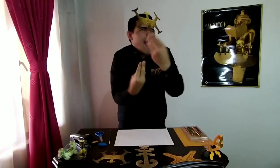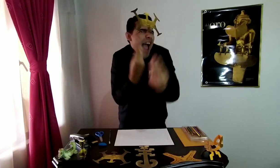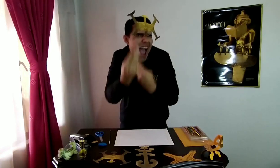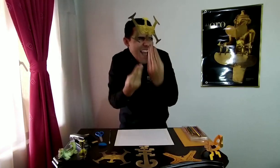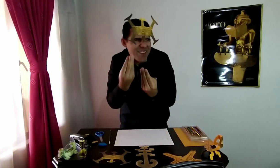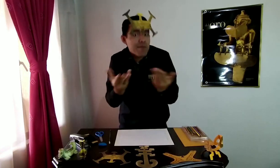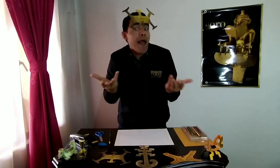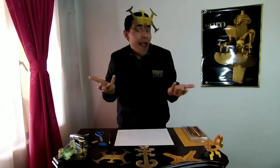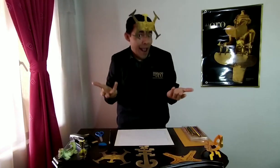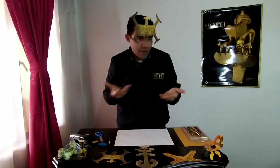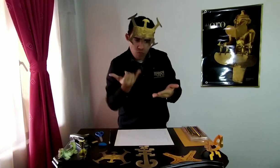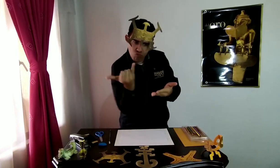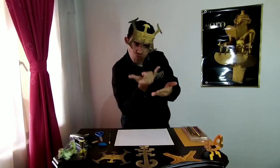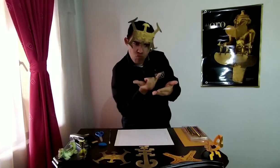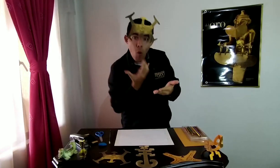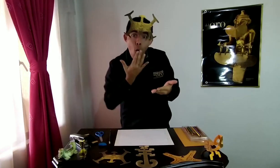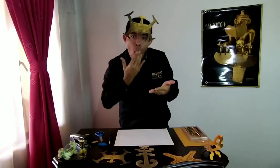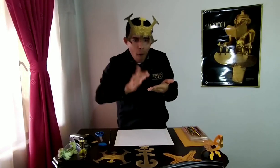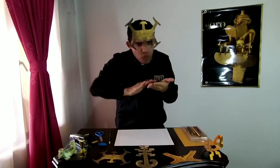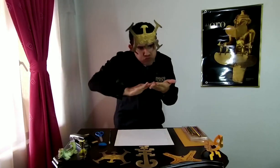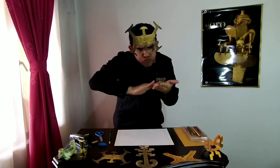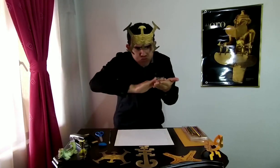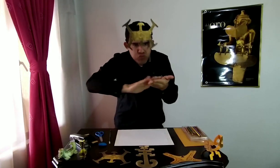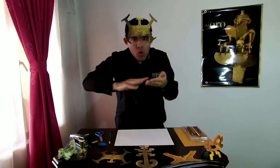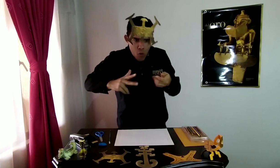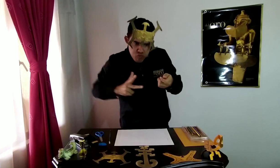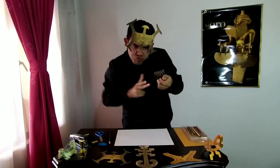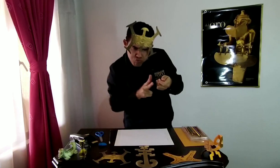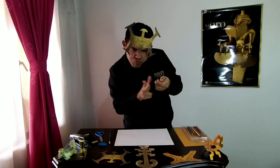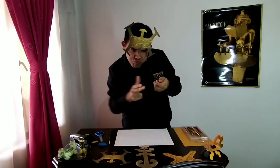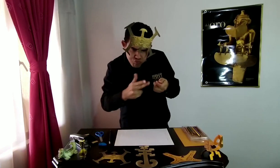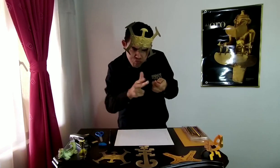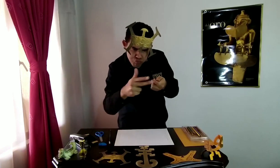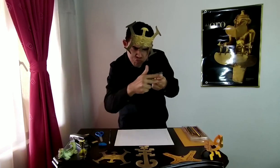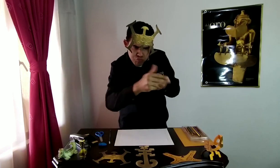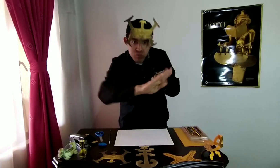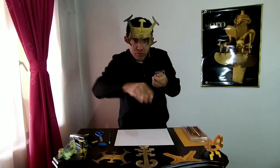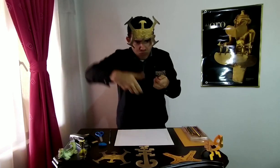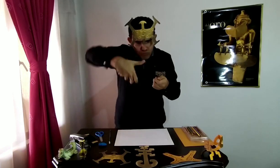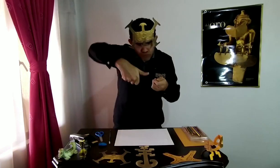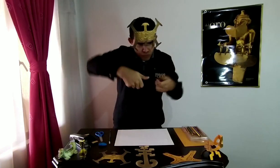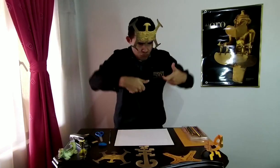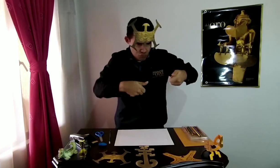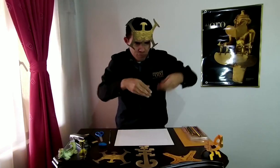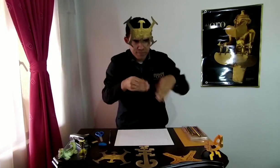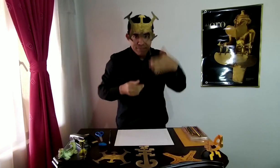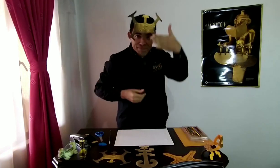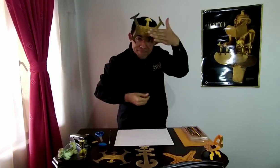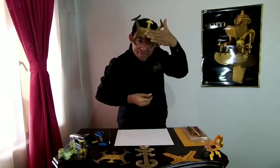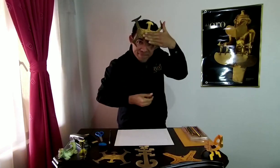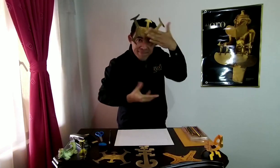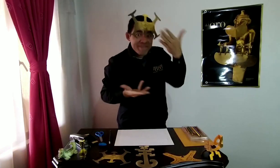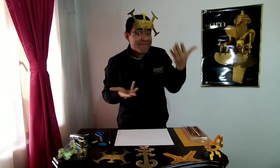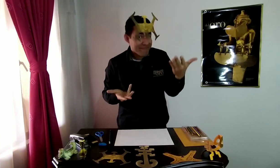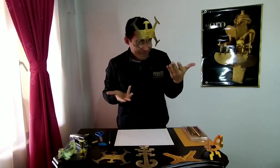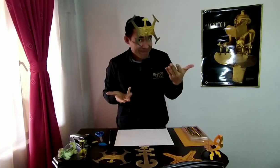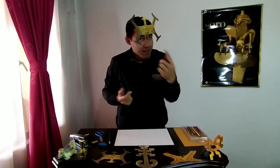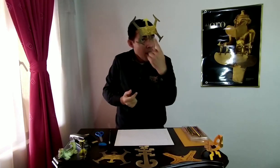está expuesta en el museo. Hoy podrás hacerla. Vas a dibujar, colorear, recortar y